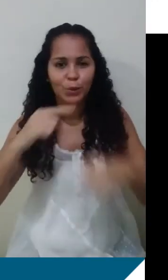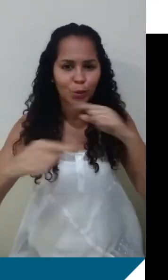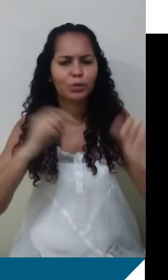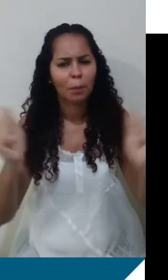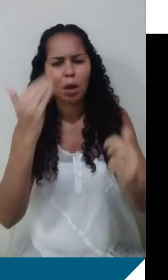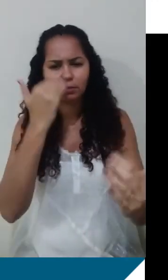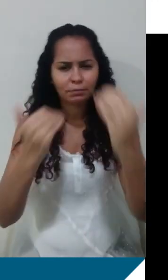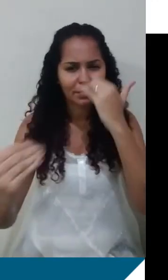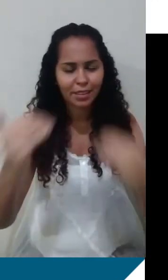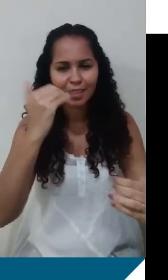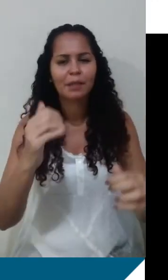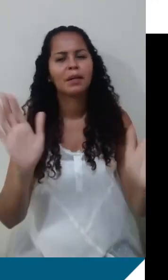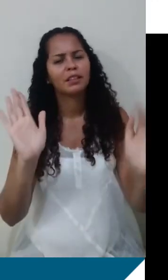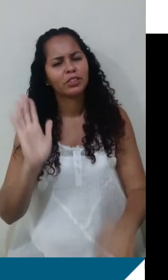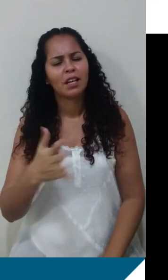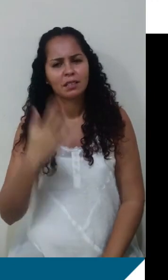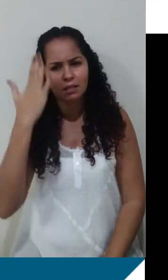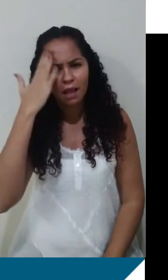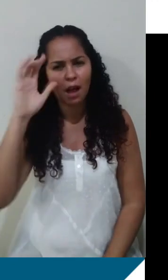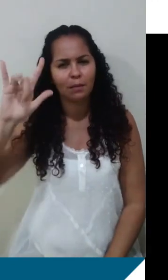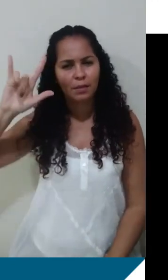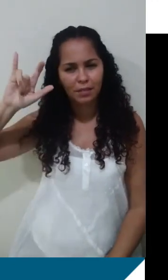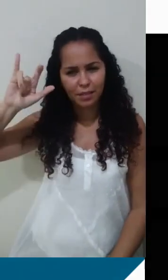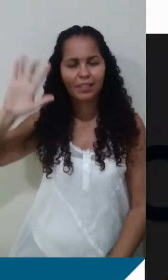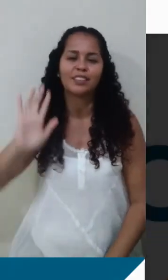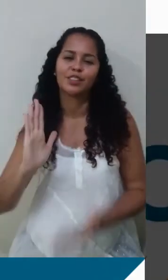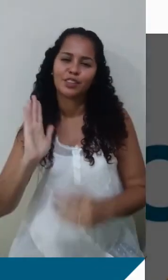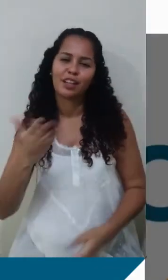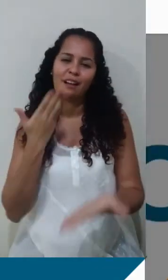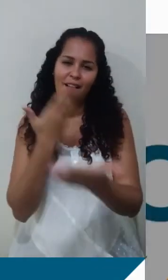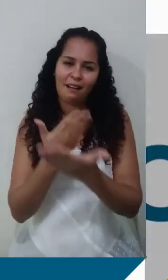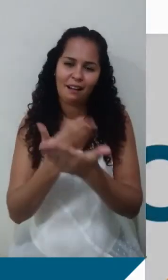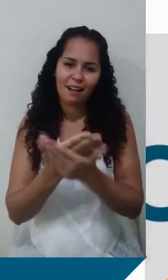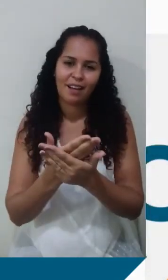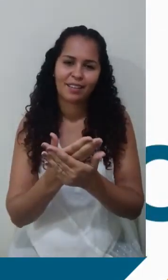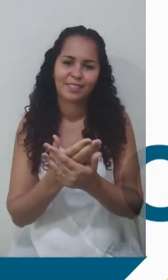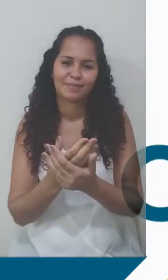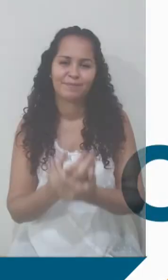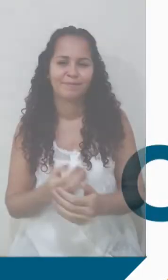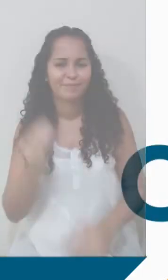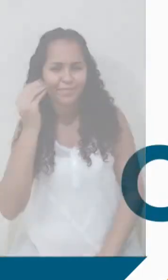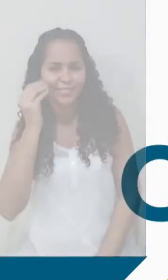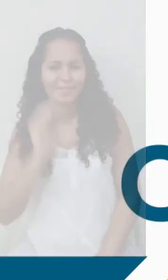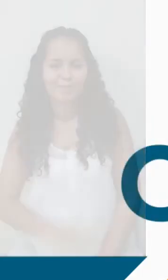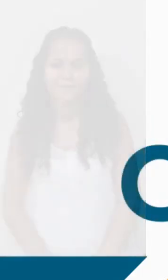Já tem o meu Instagram. Já foram muitas almas. Acho que vocês já me acharam. Tá bom? Tchau. Tchau. Tchau.